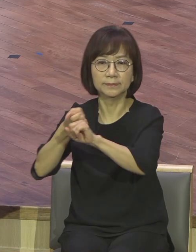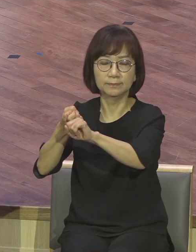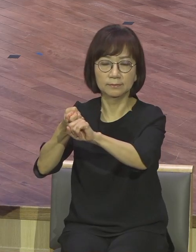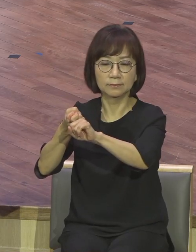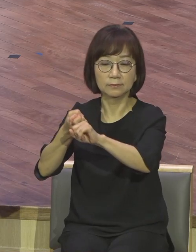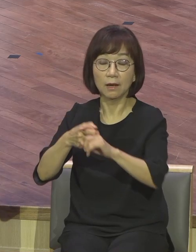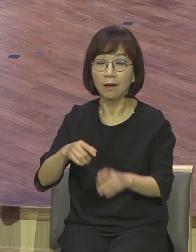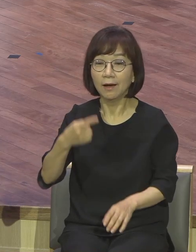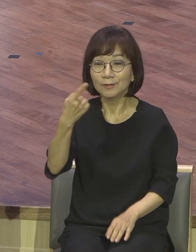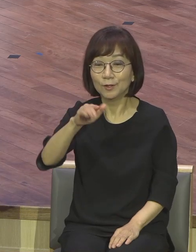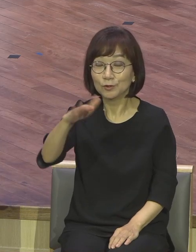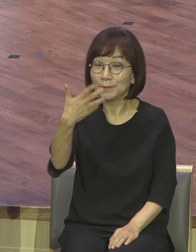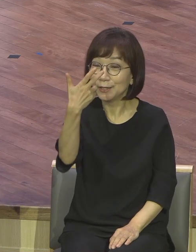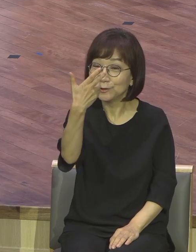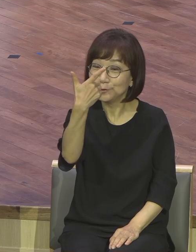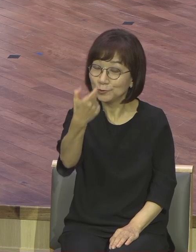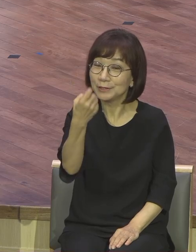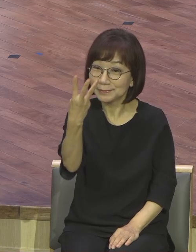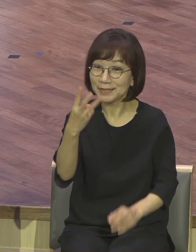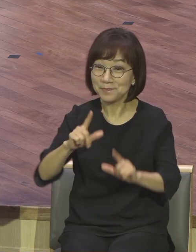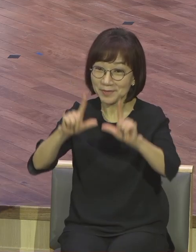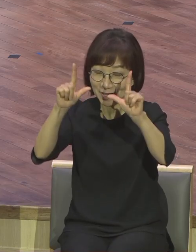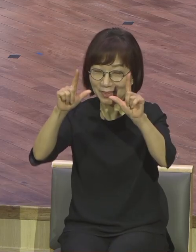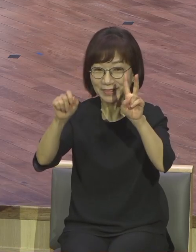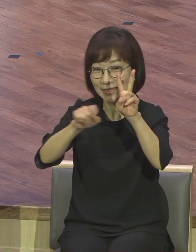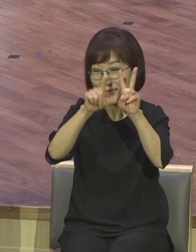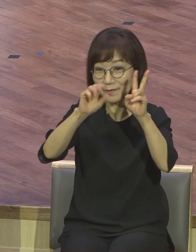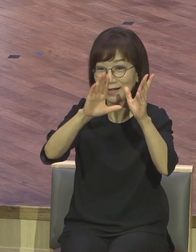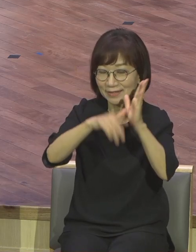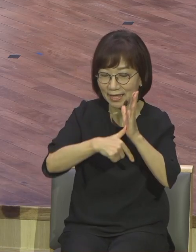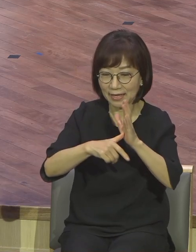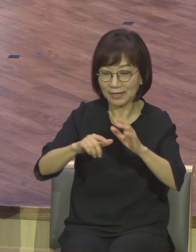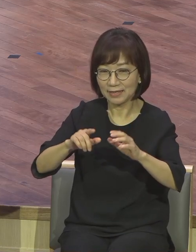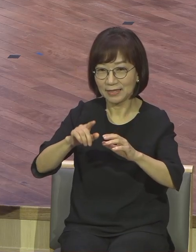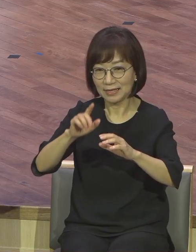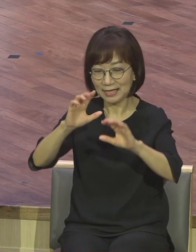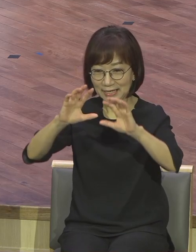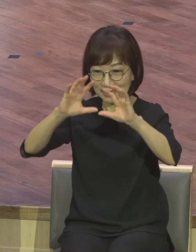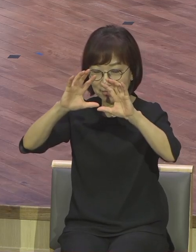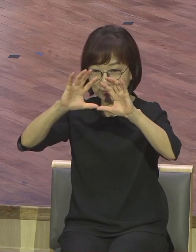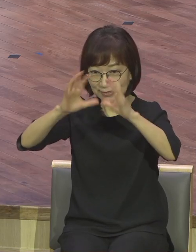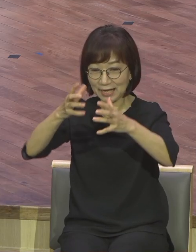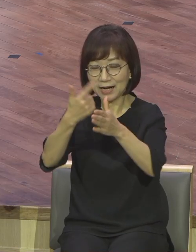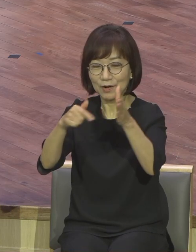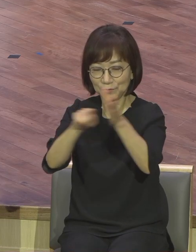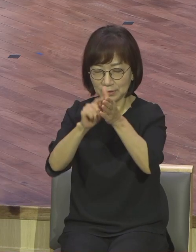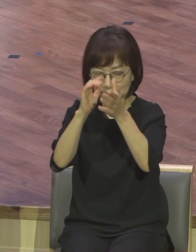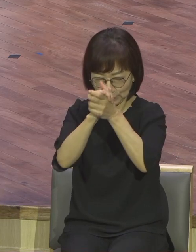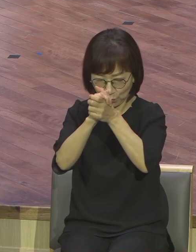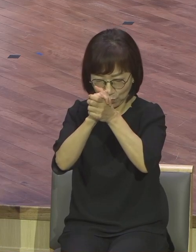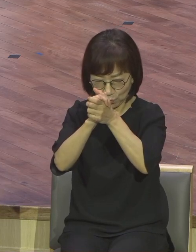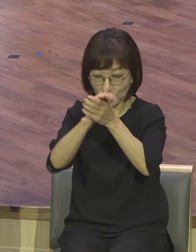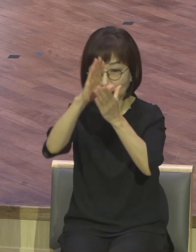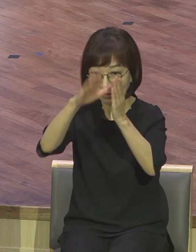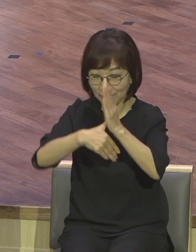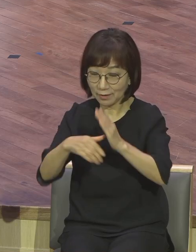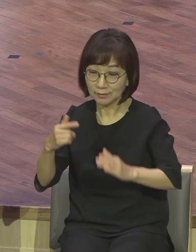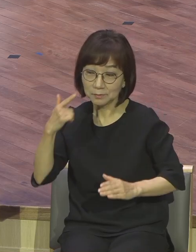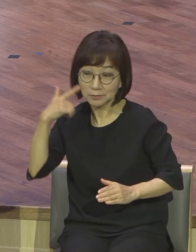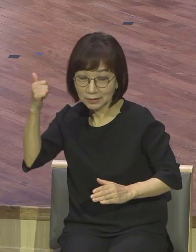2월 조찬 기도회 이 국가 조찬 기도회에서 만남을 갖게 되었습니다 조찬